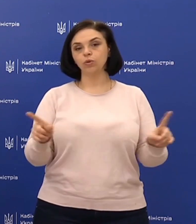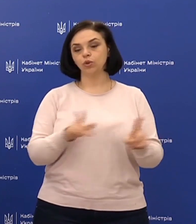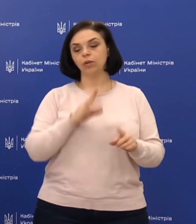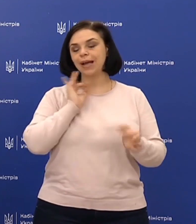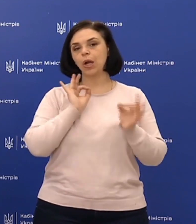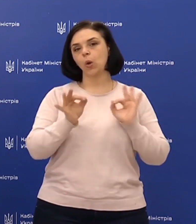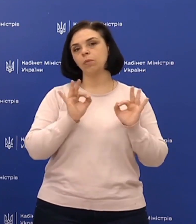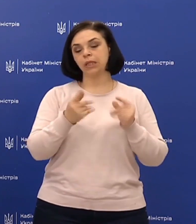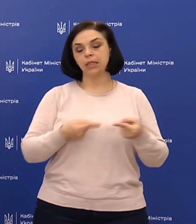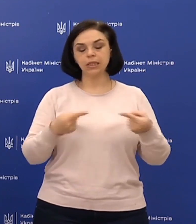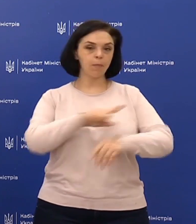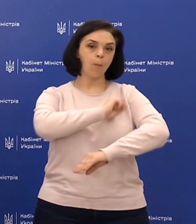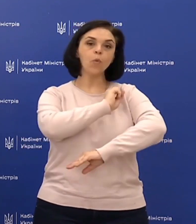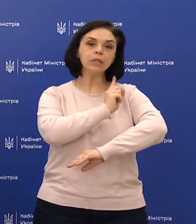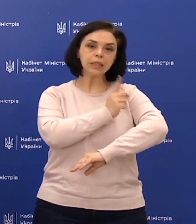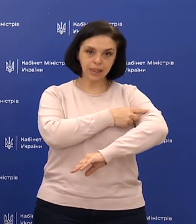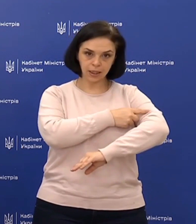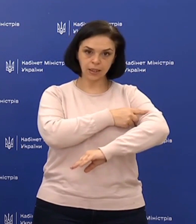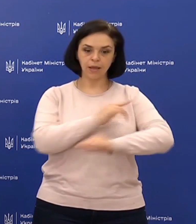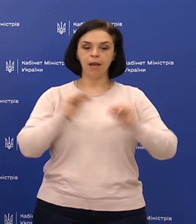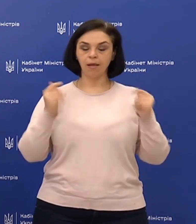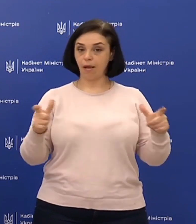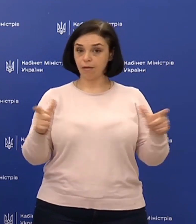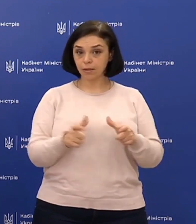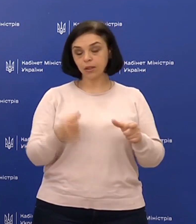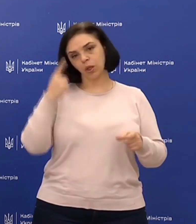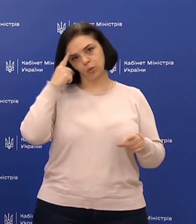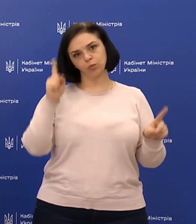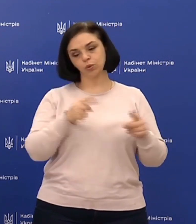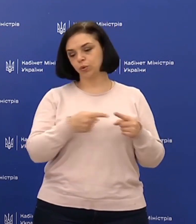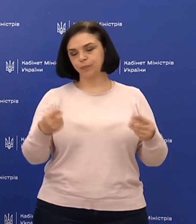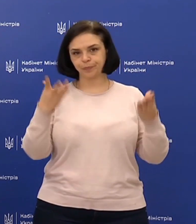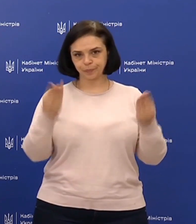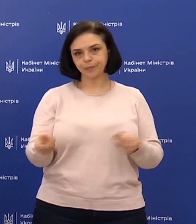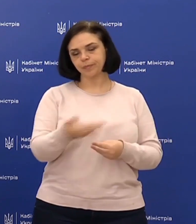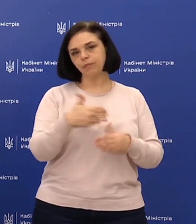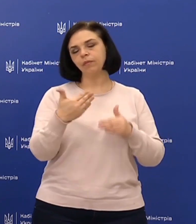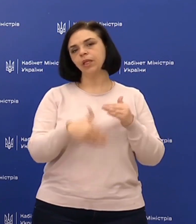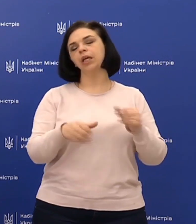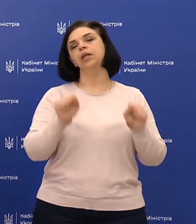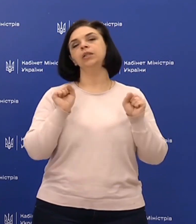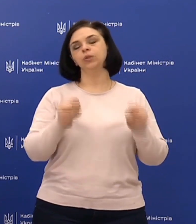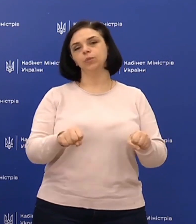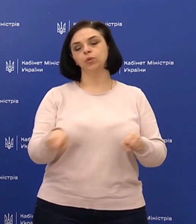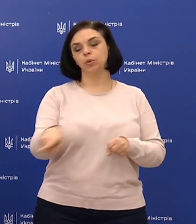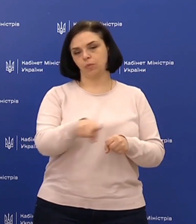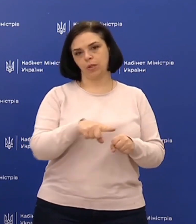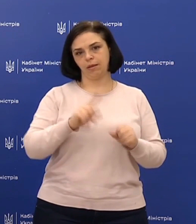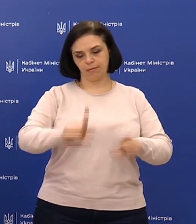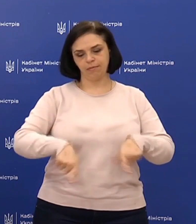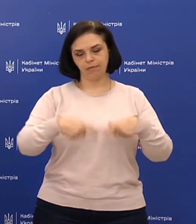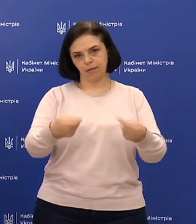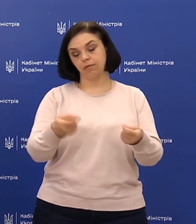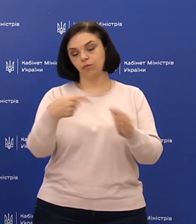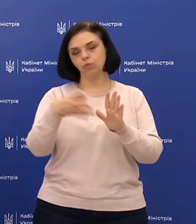рекомендації саме посилення карантину. Думаю, що днями ми вже зможемо їх надати,